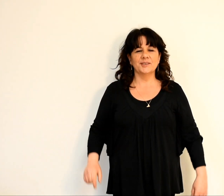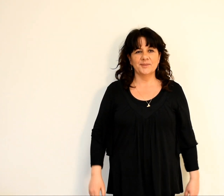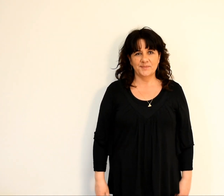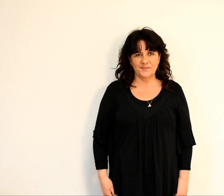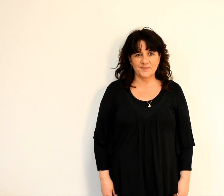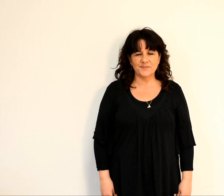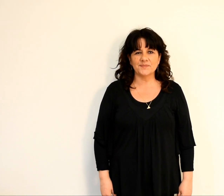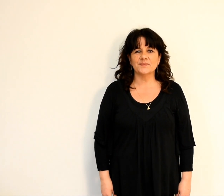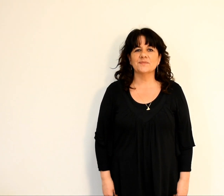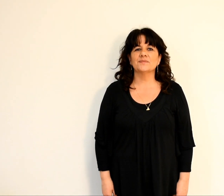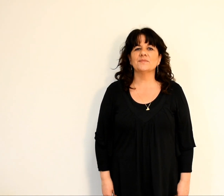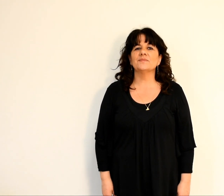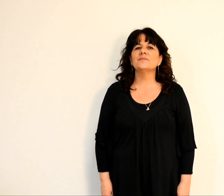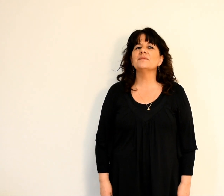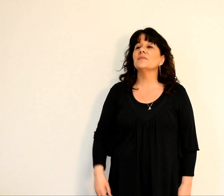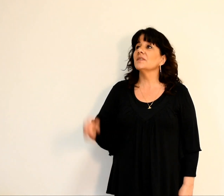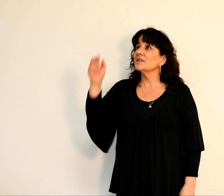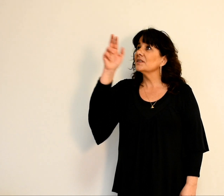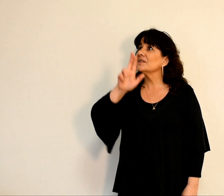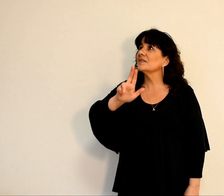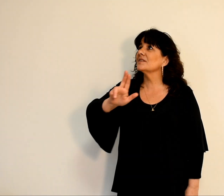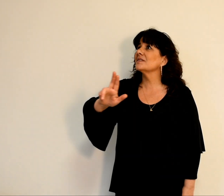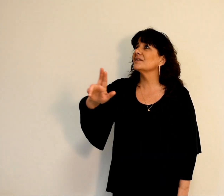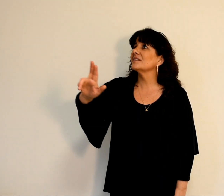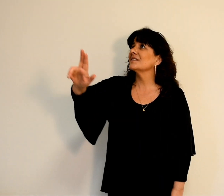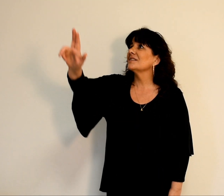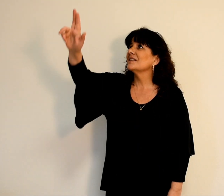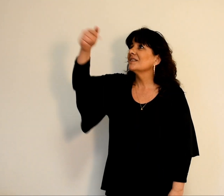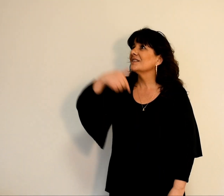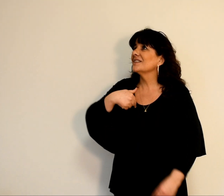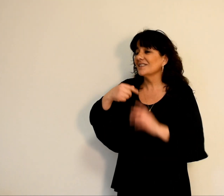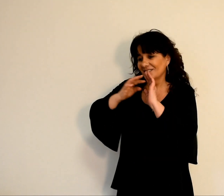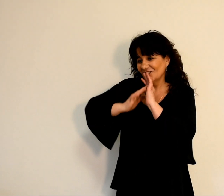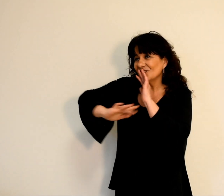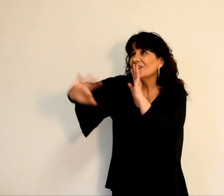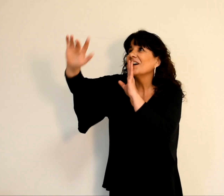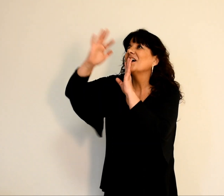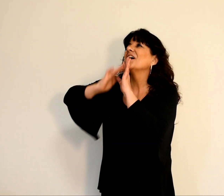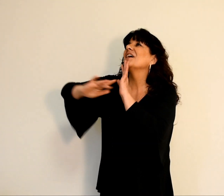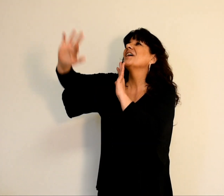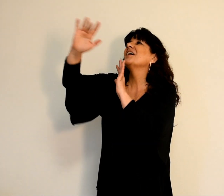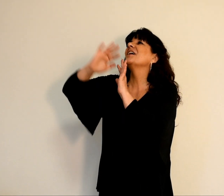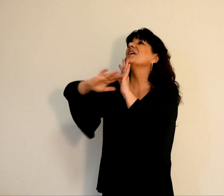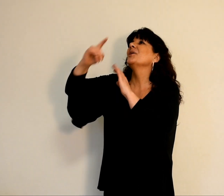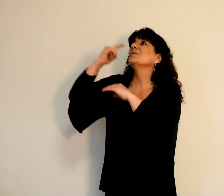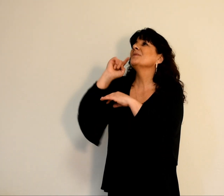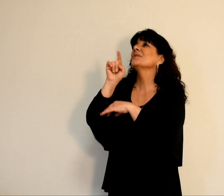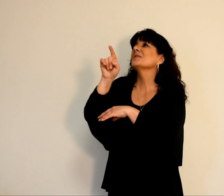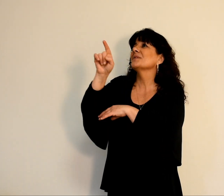Je te chante, Seigneur,